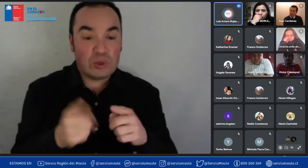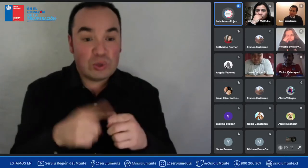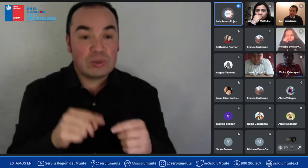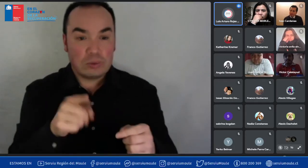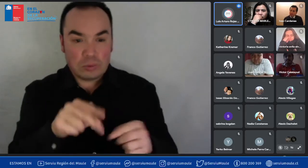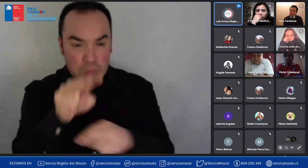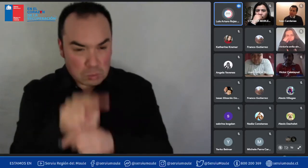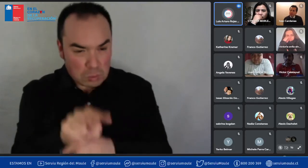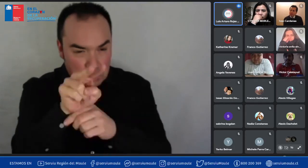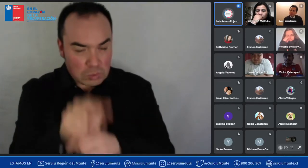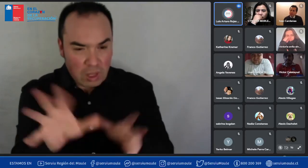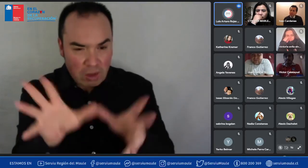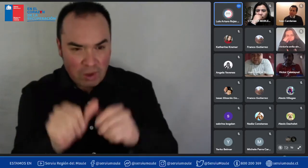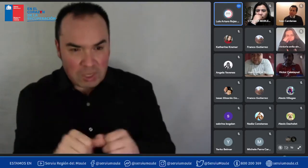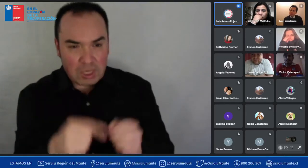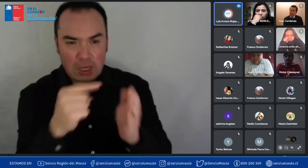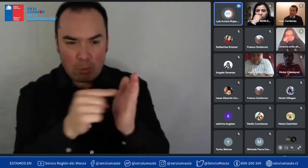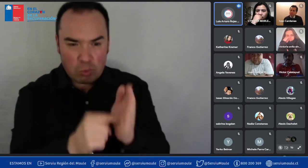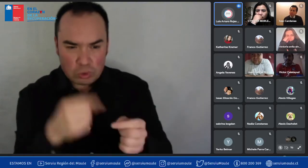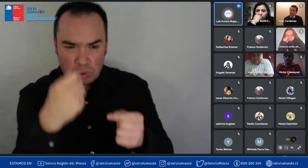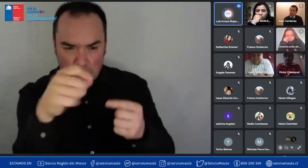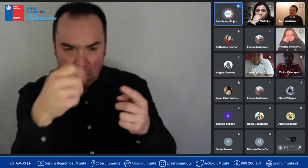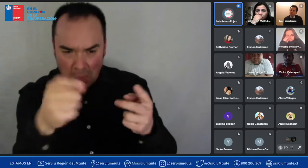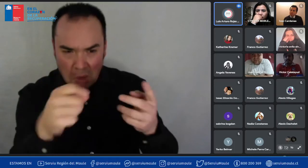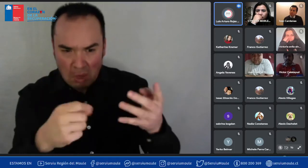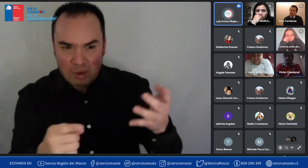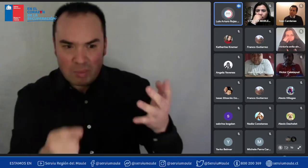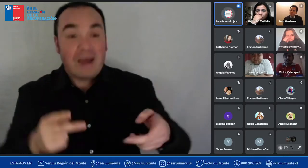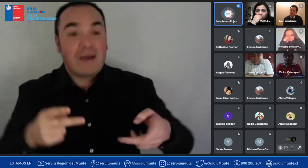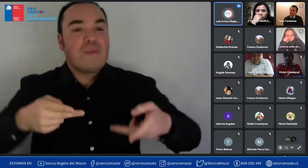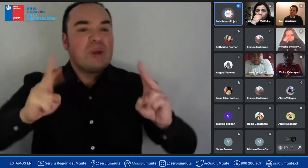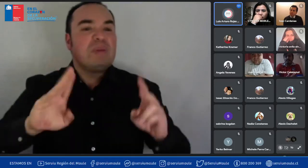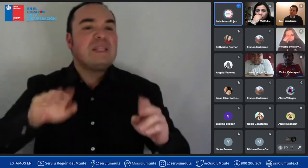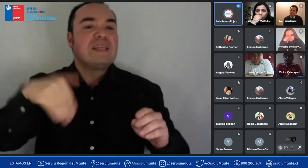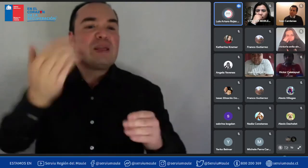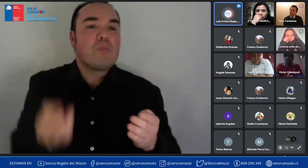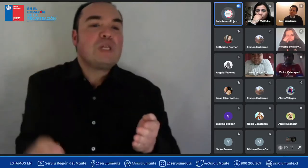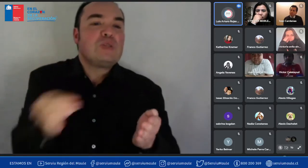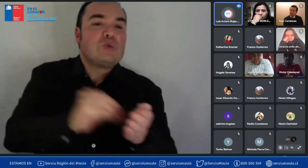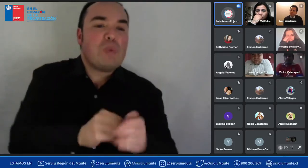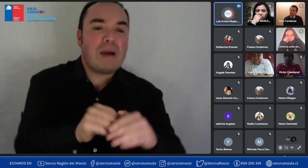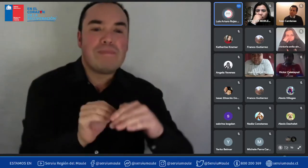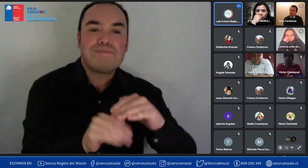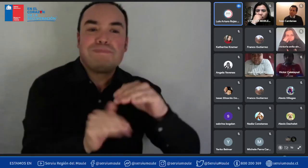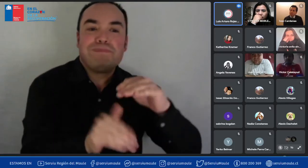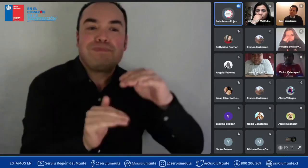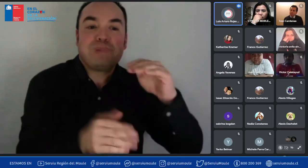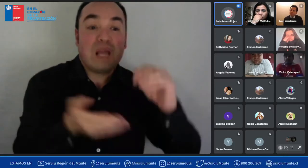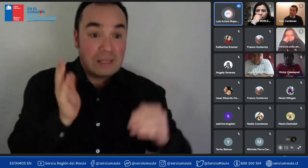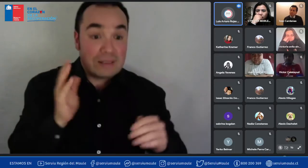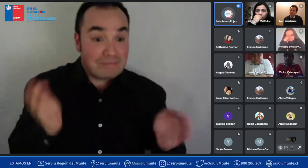permitir ir sumando por lo tanto que siga ahorrando ojalá todos los meses dentro de posibilidades lo que ella pueda